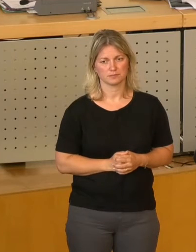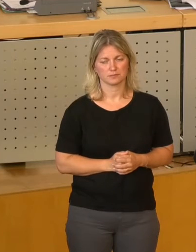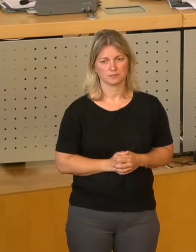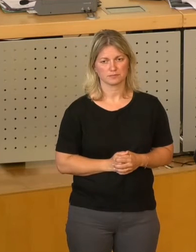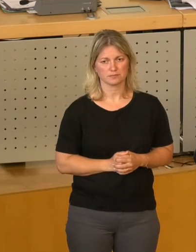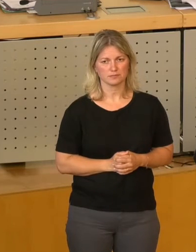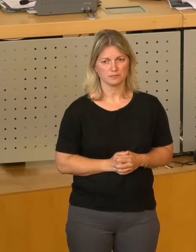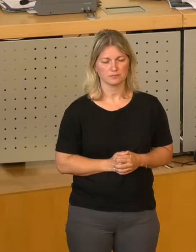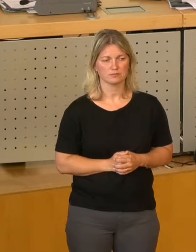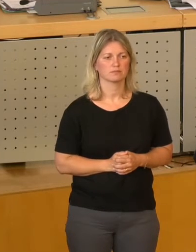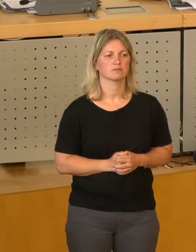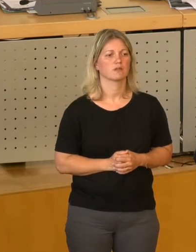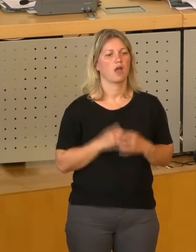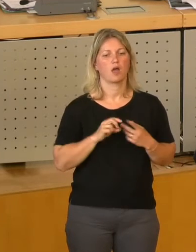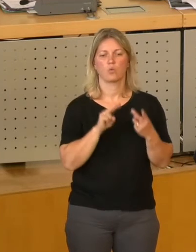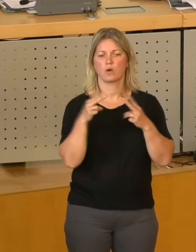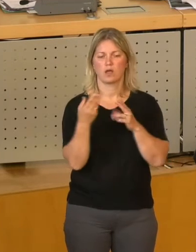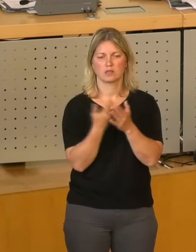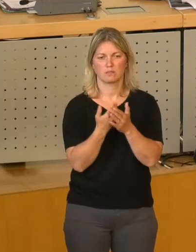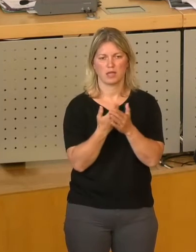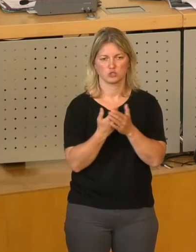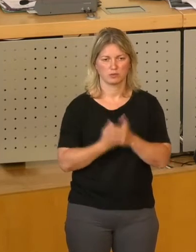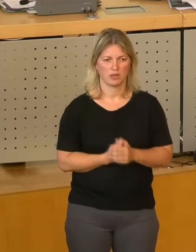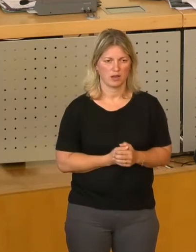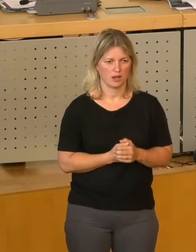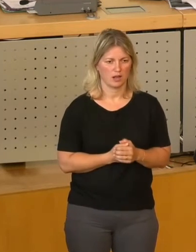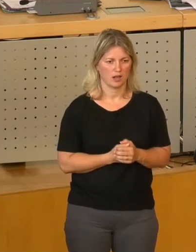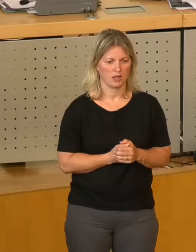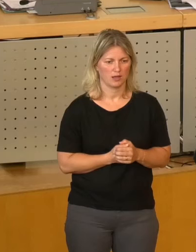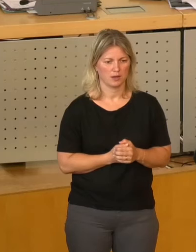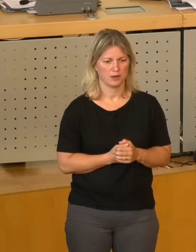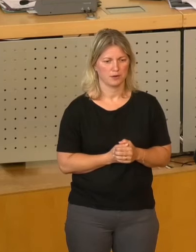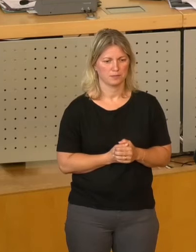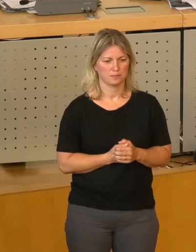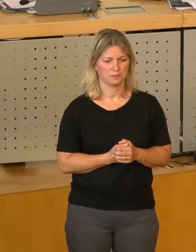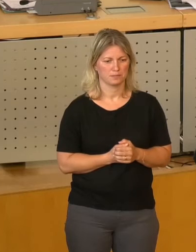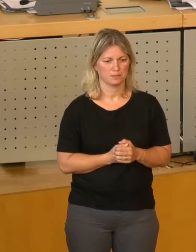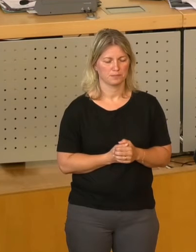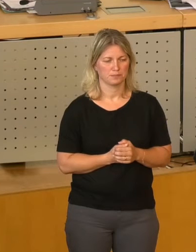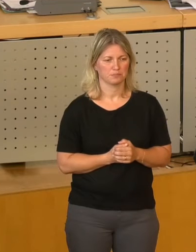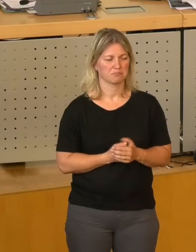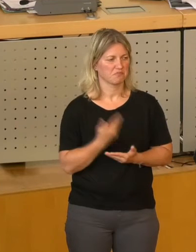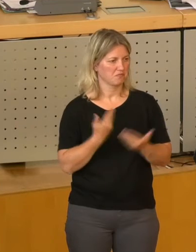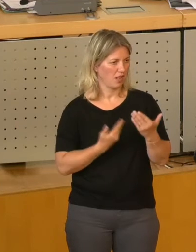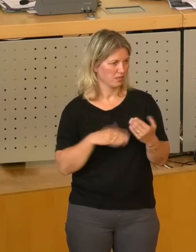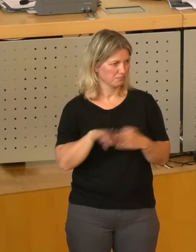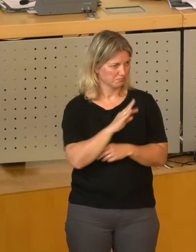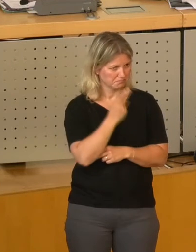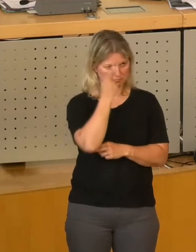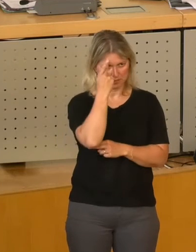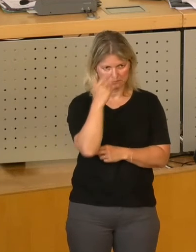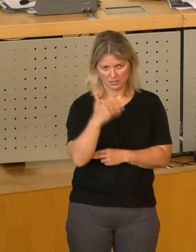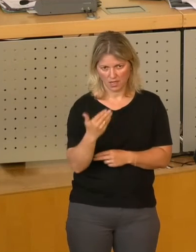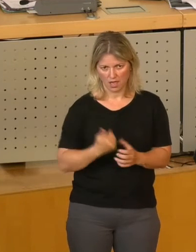Und ich will mal noch ein anderes Beispiel sagen, das dem einen oder anderen auch noch in Erinnerung sein dürfte.